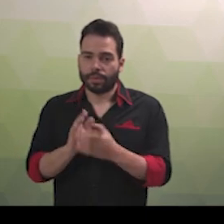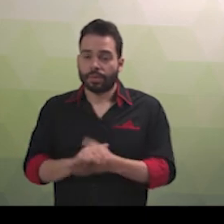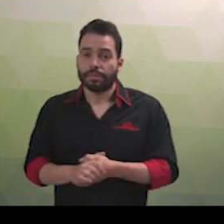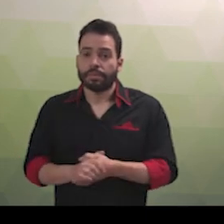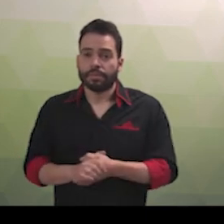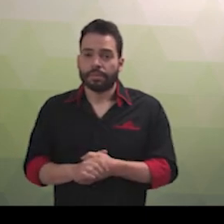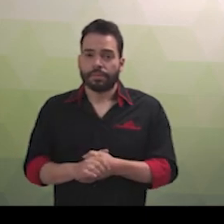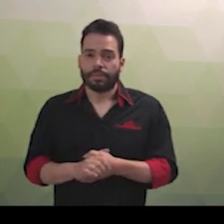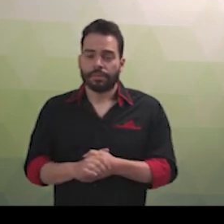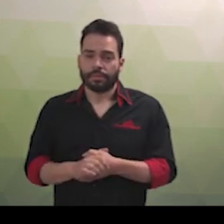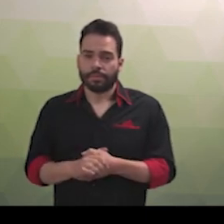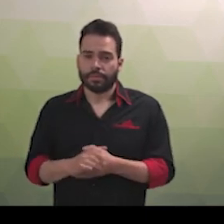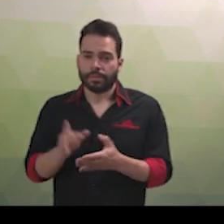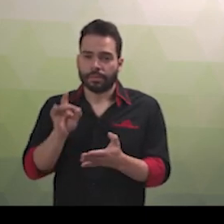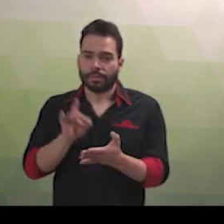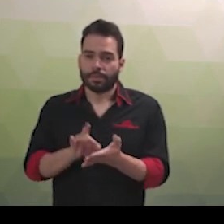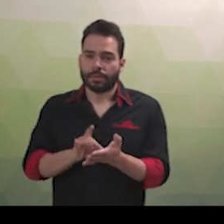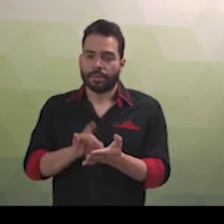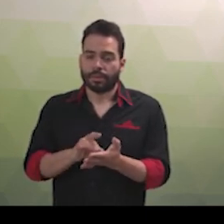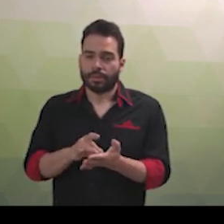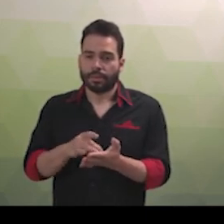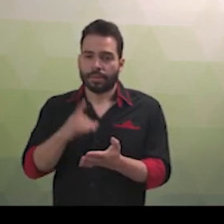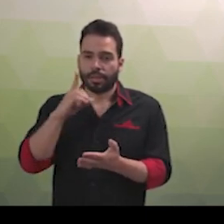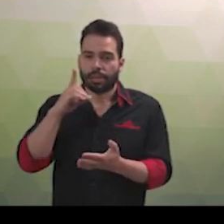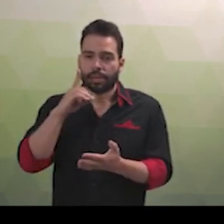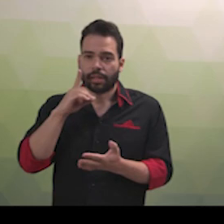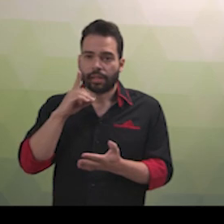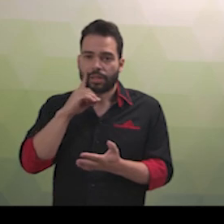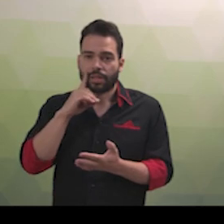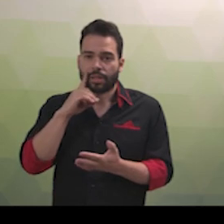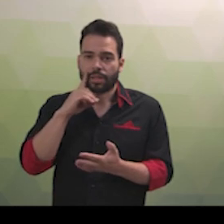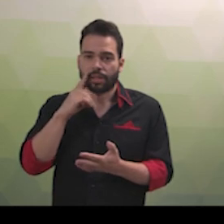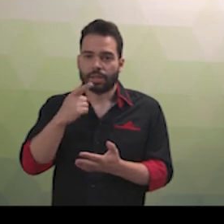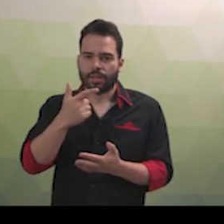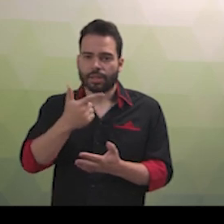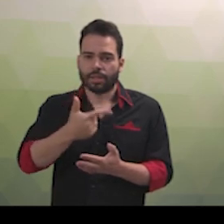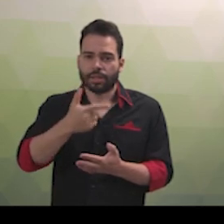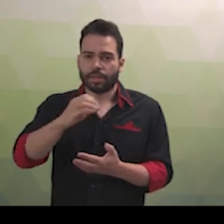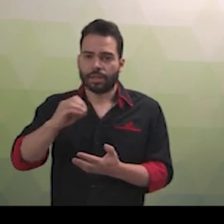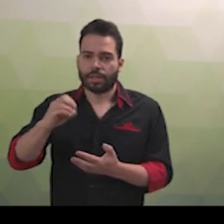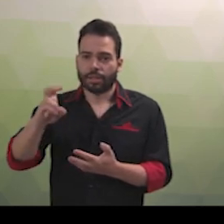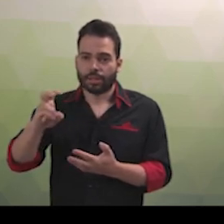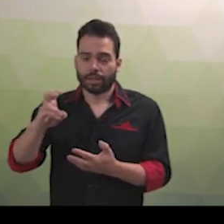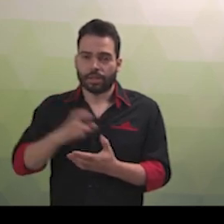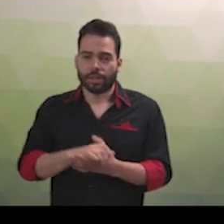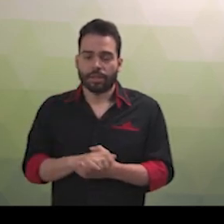intérprete nos espaços escolares é obrigatória para cuidar de assuntos referentes à acessibilidade comunicacional.